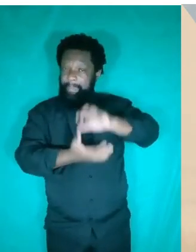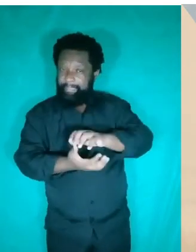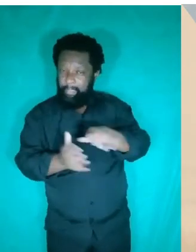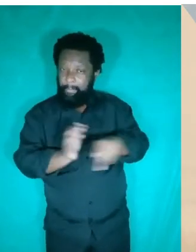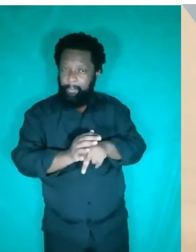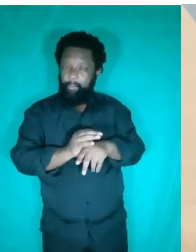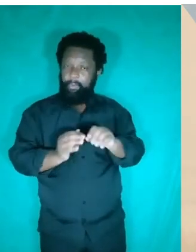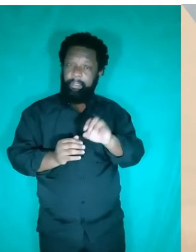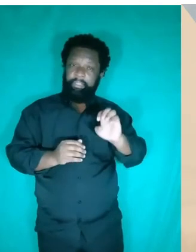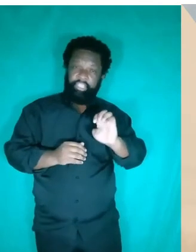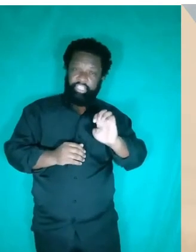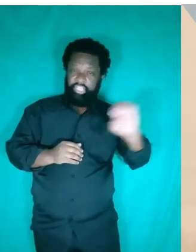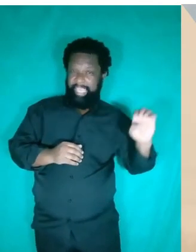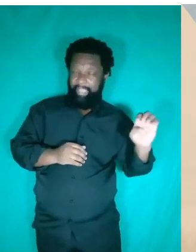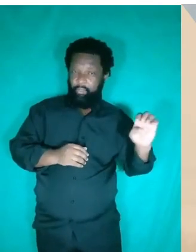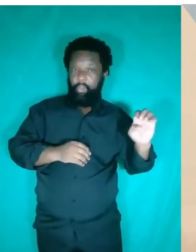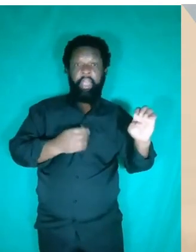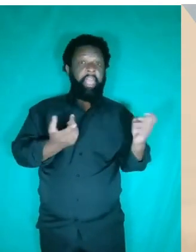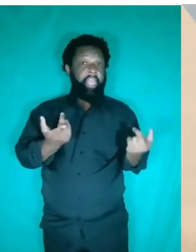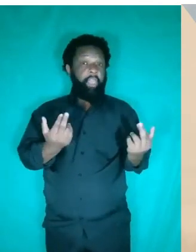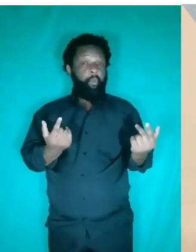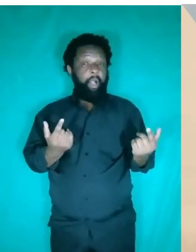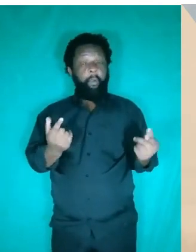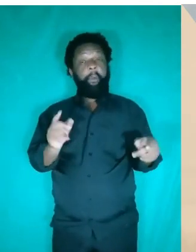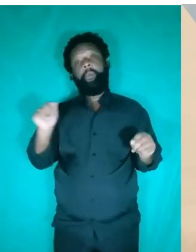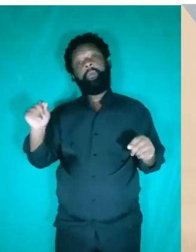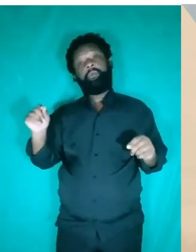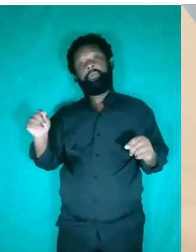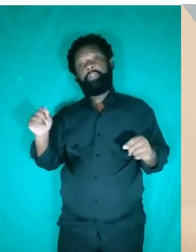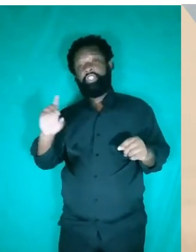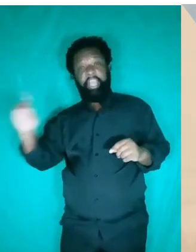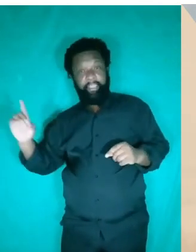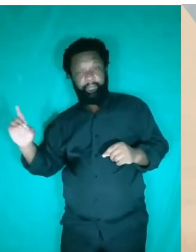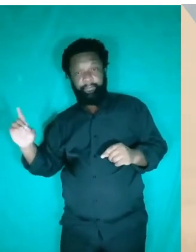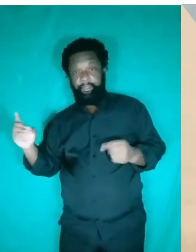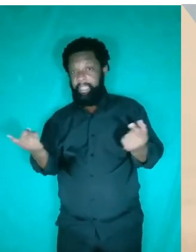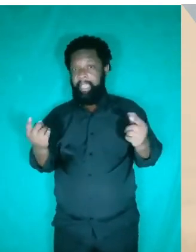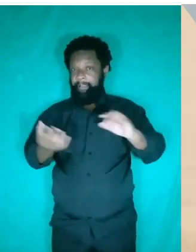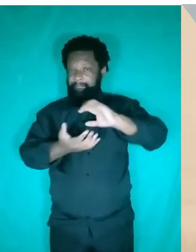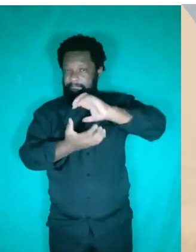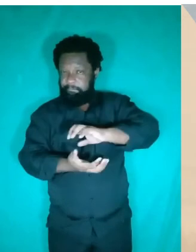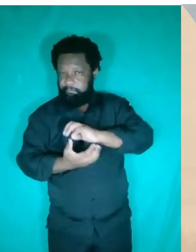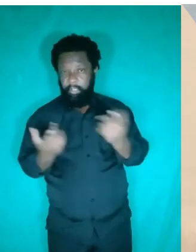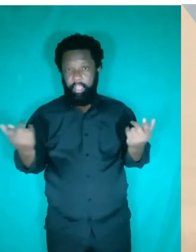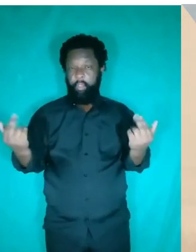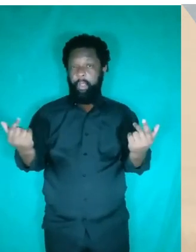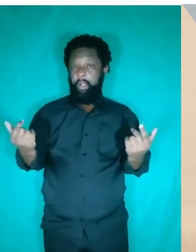lado esquerdo, no pistão esquerdo, é igual a pressão no pistão direito. Então, assim, essa